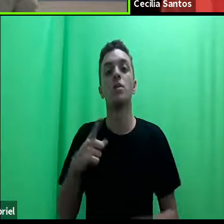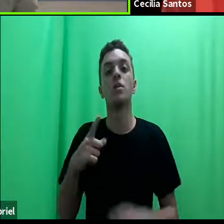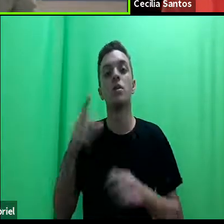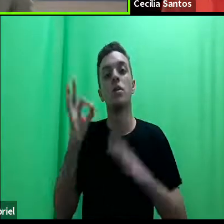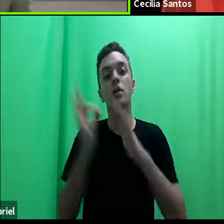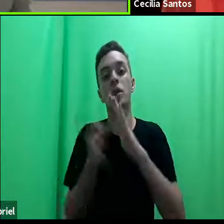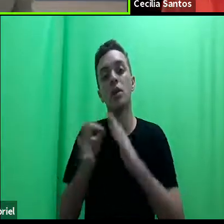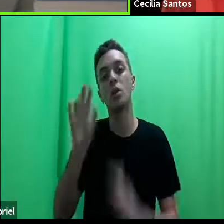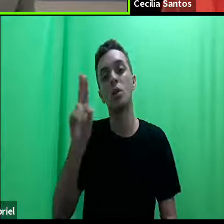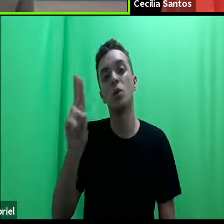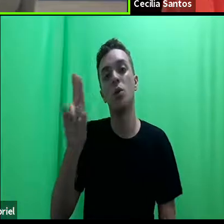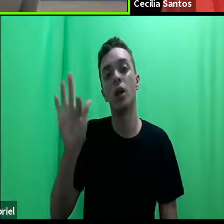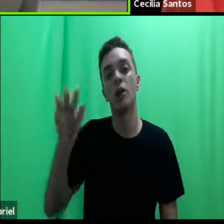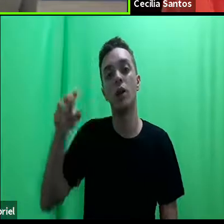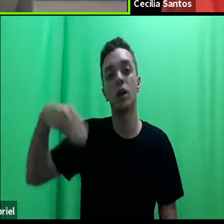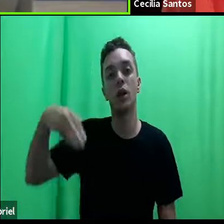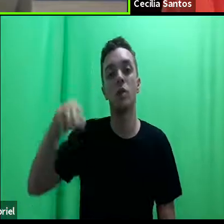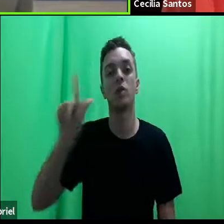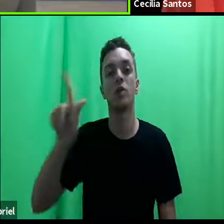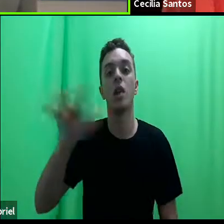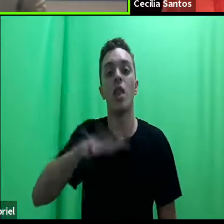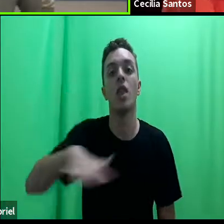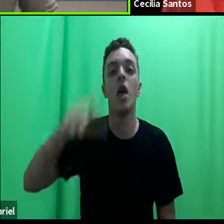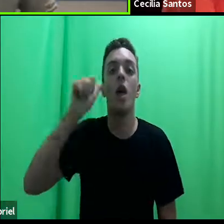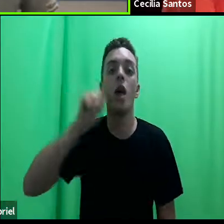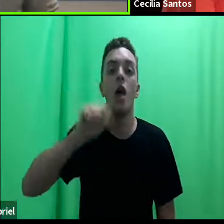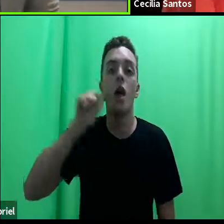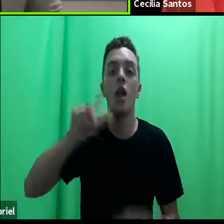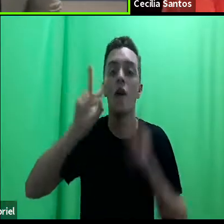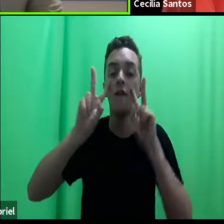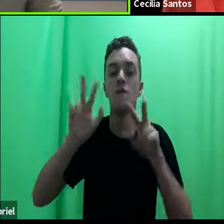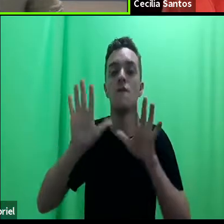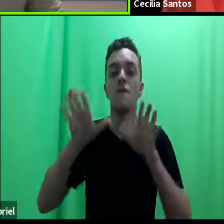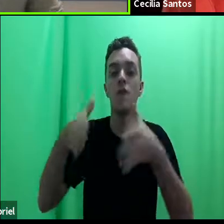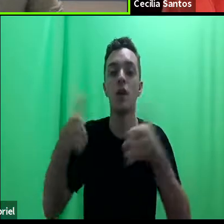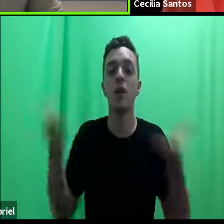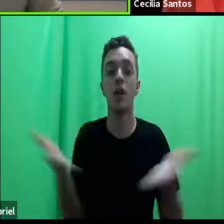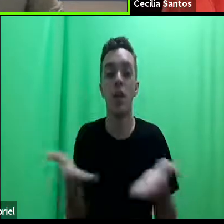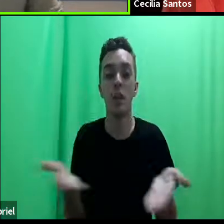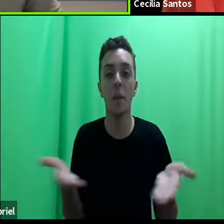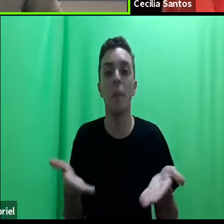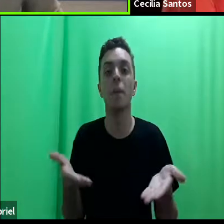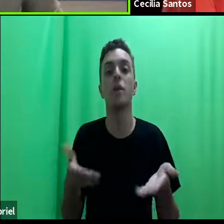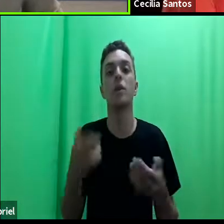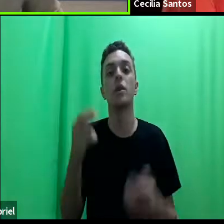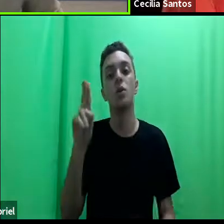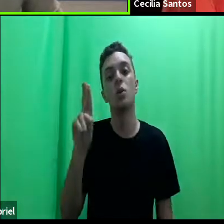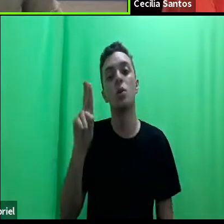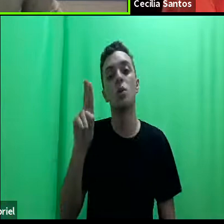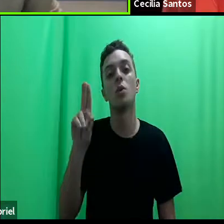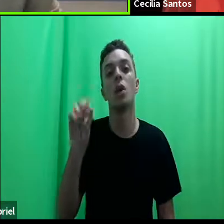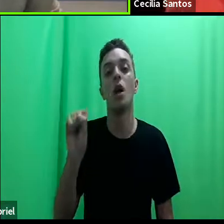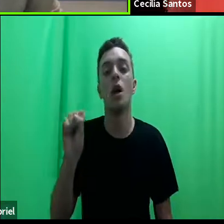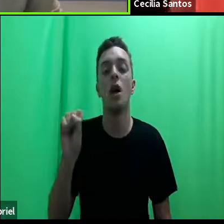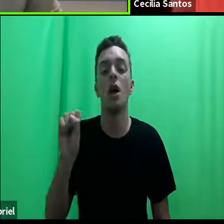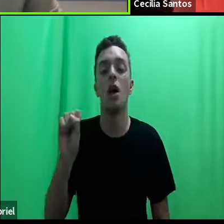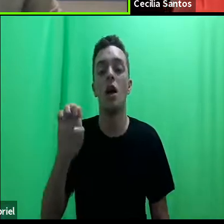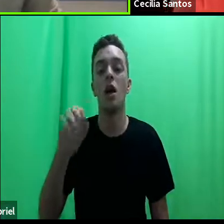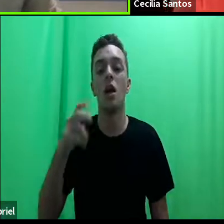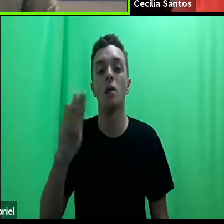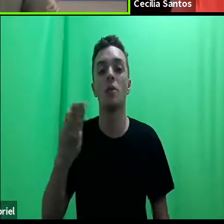UFMG também nessa área, também pautando esse tema e agora a Clínica da UESB na Bahia também trabalhando